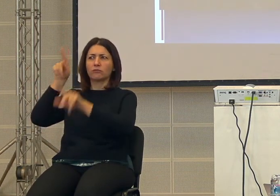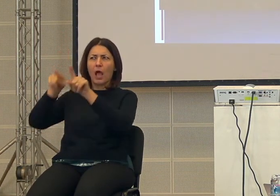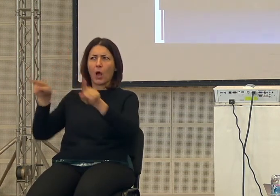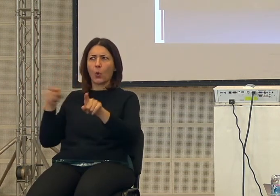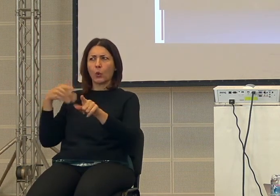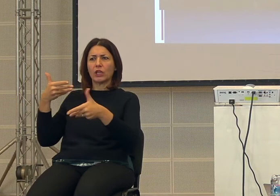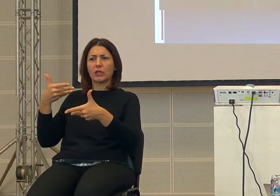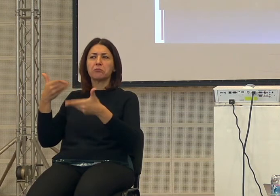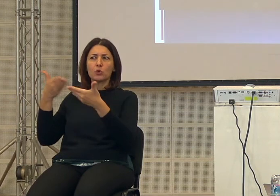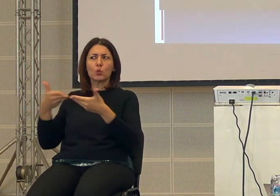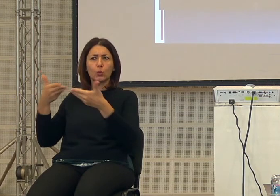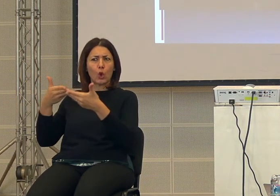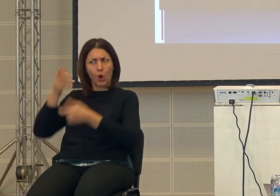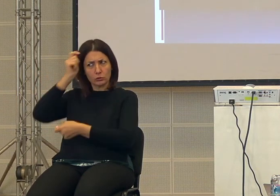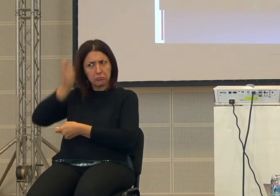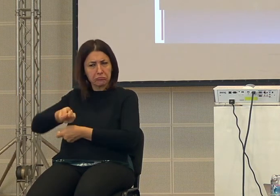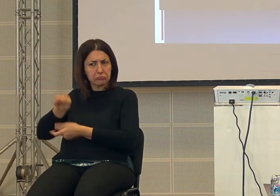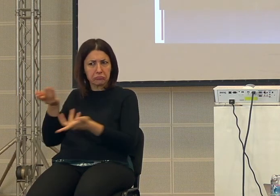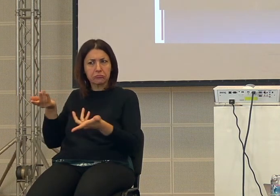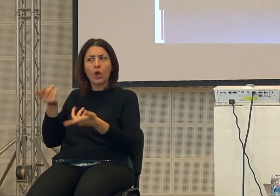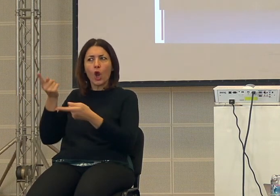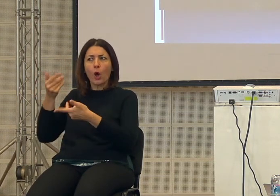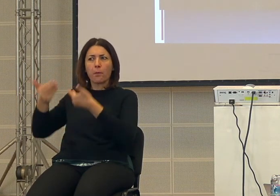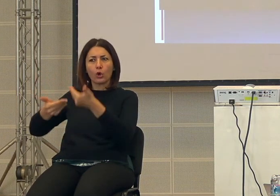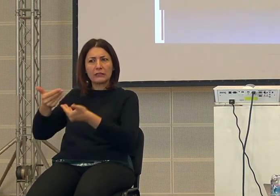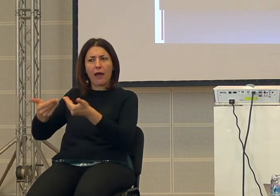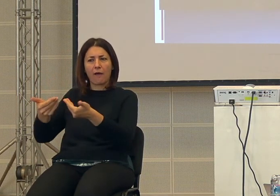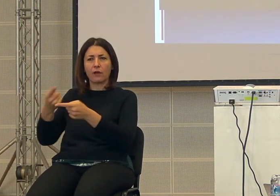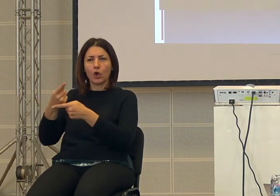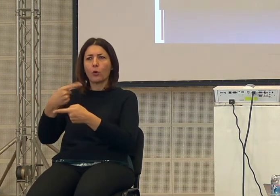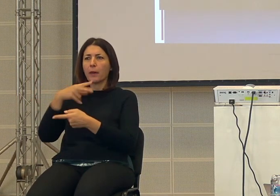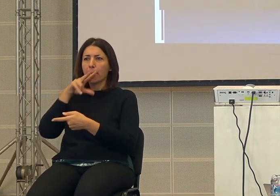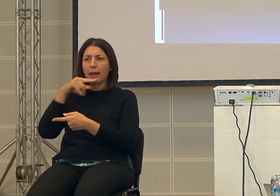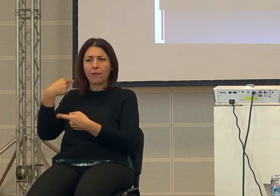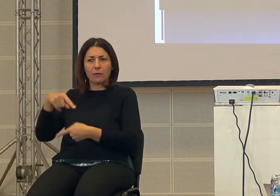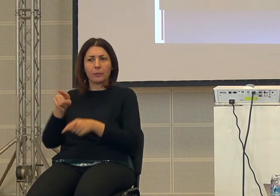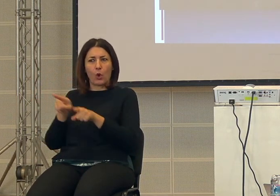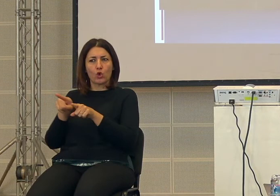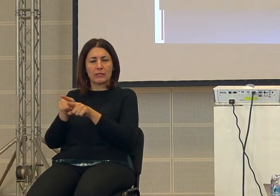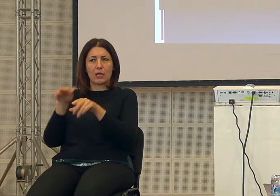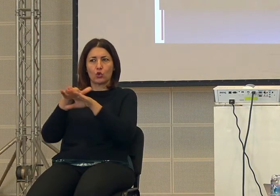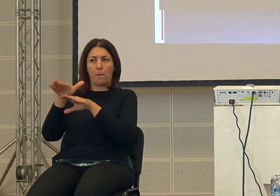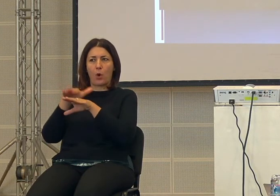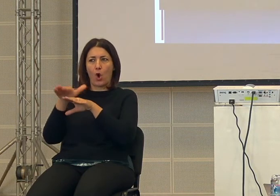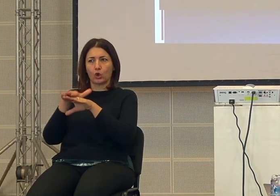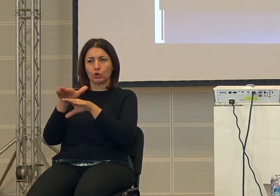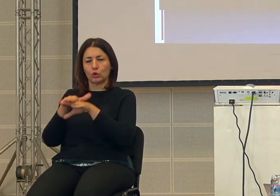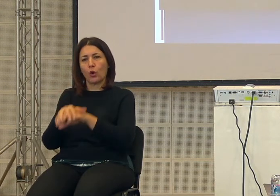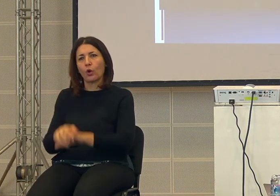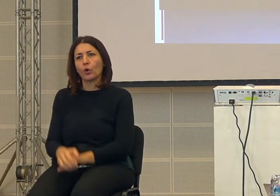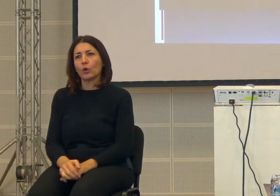rispettabilissime che portavano avanti discorsi di questo tipo ecco quindi queste sono le altre